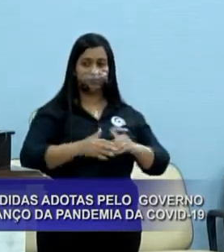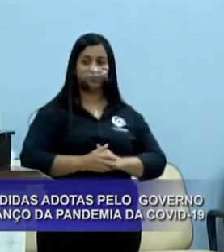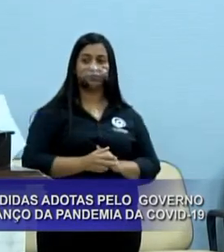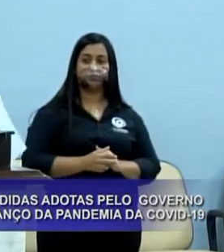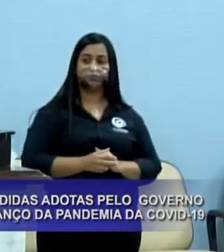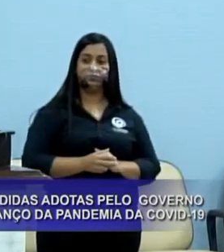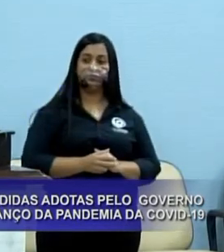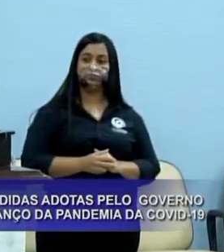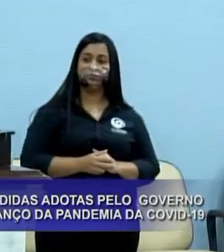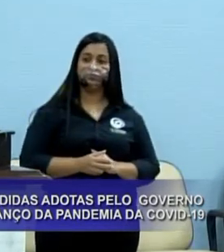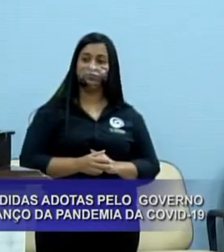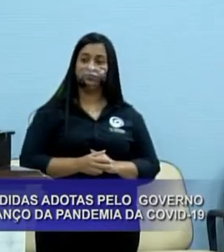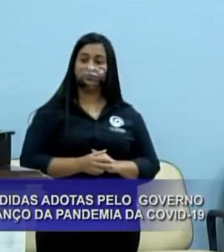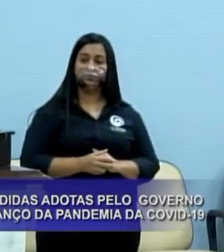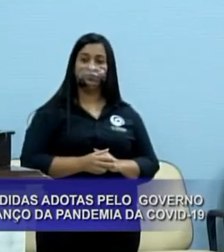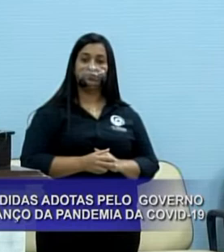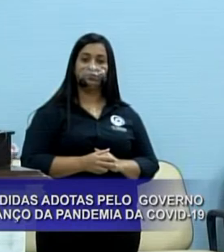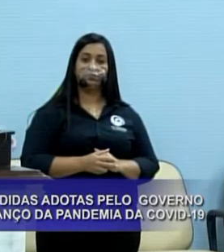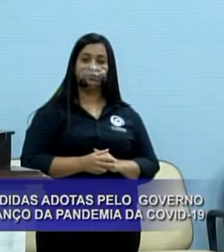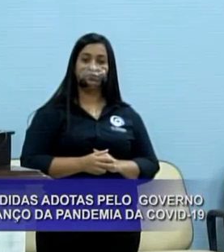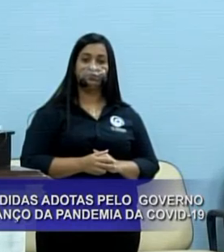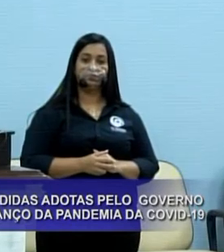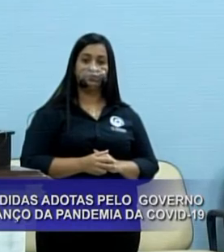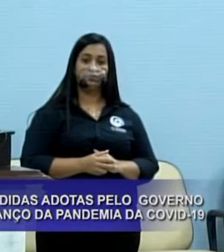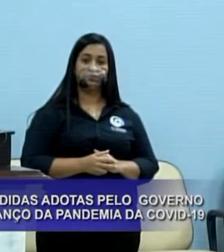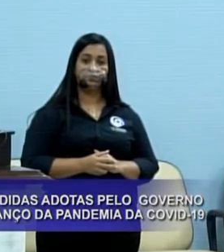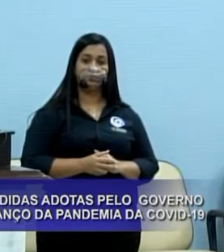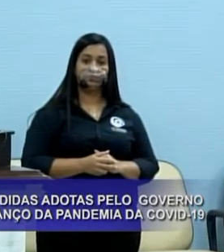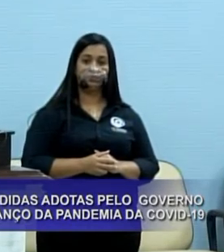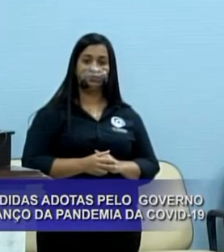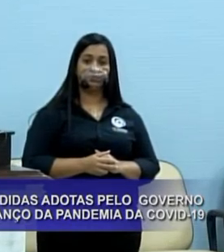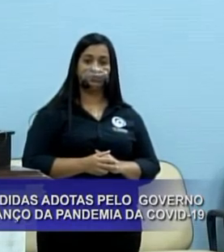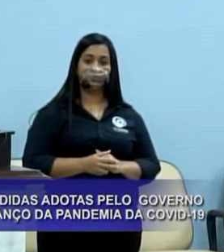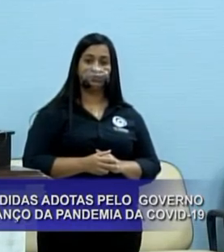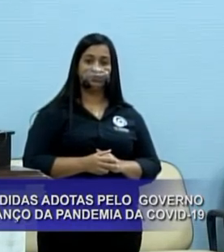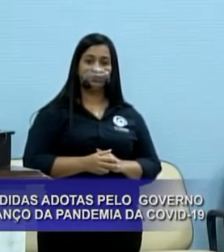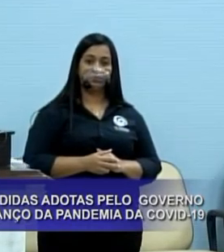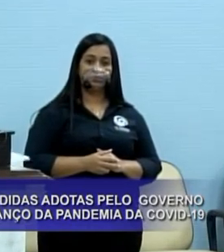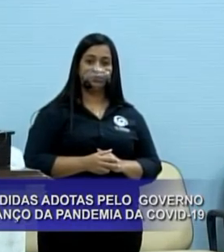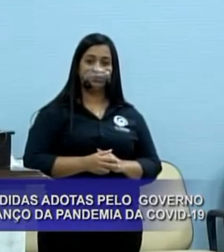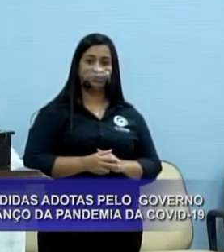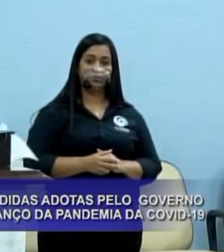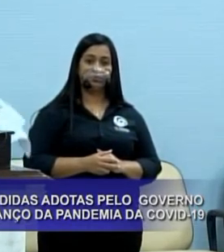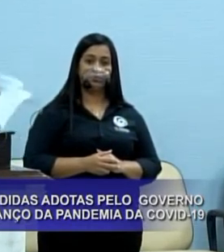agora, só para finalizar, não estou sabendo a resposta,